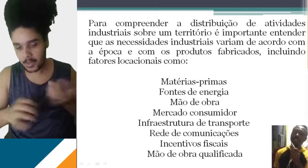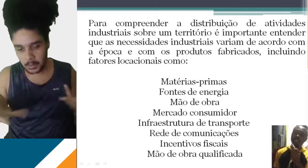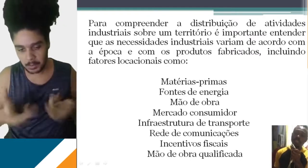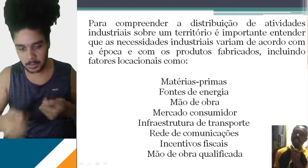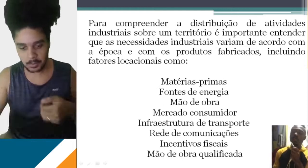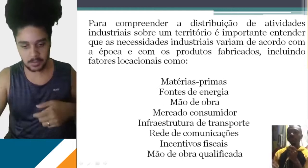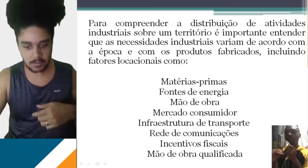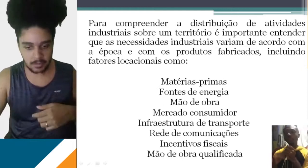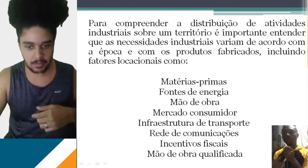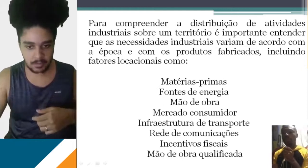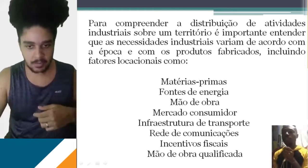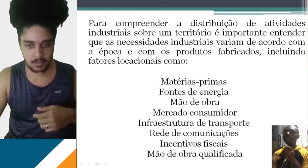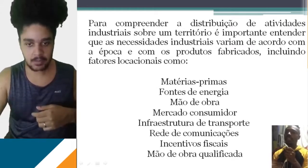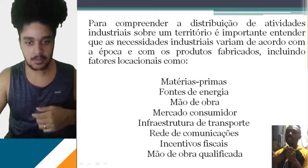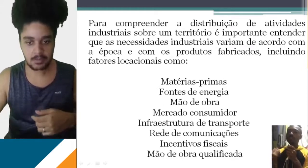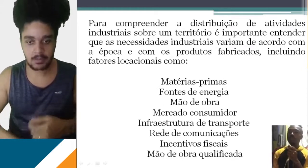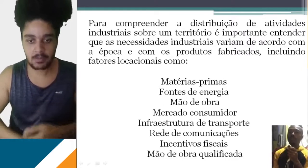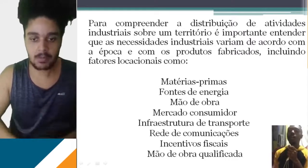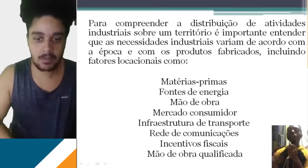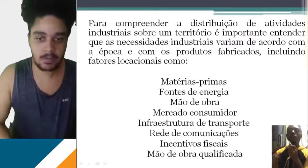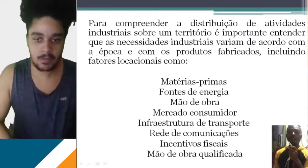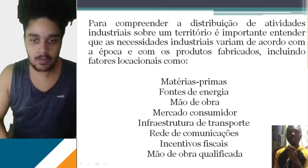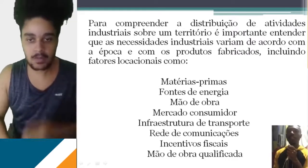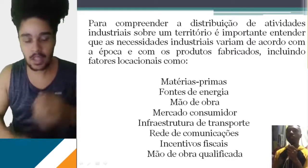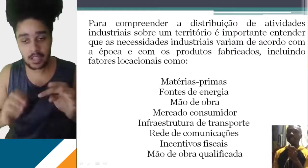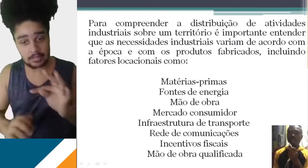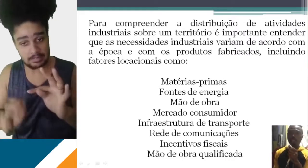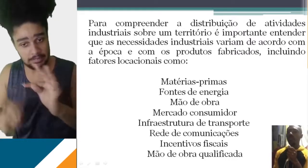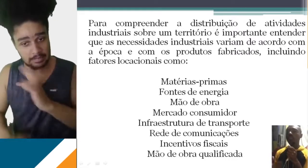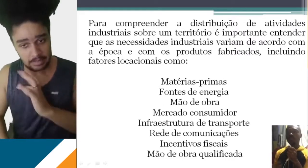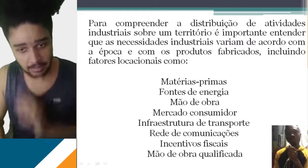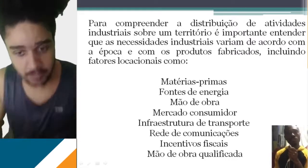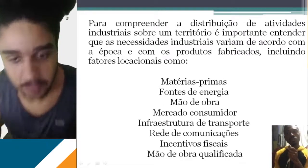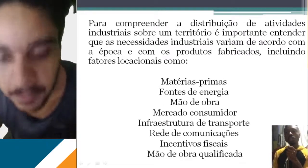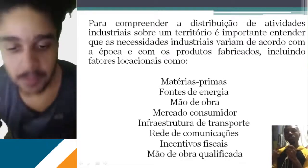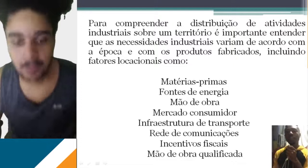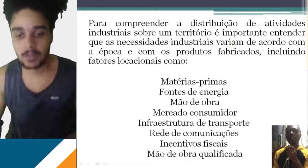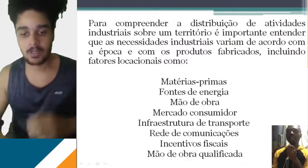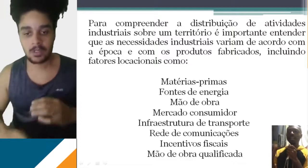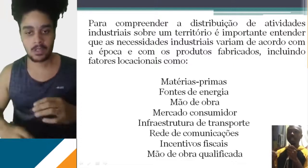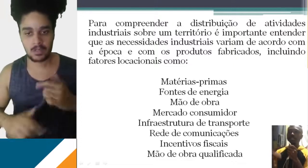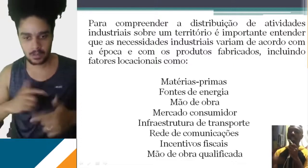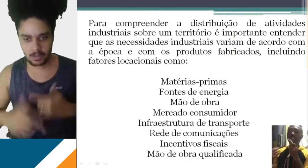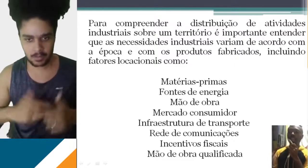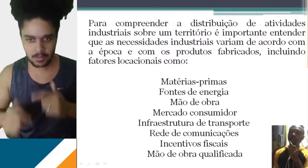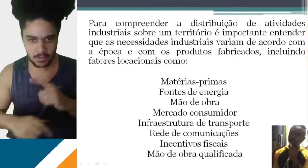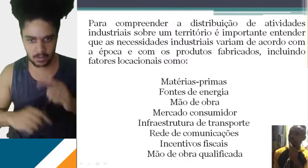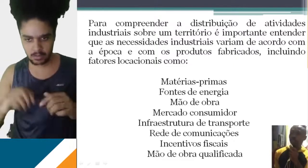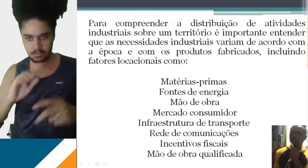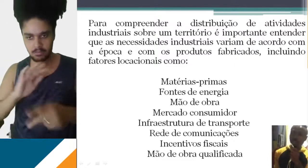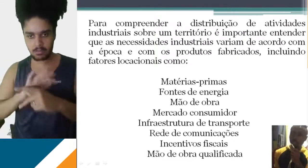baixa escolaridade, enquanto que a mão de obra qualificada é aquela mão de obra formada com técnico e o ensino superior que vai trabalhar em ações